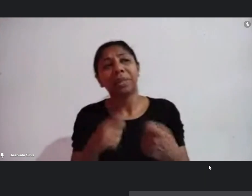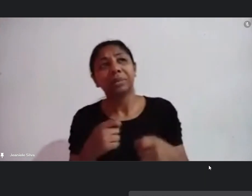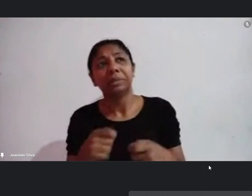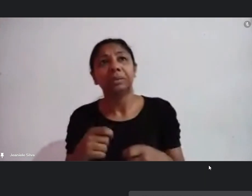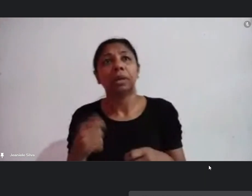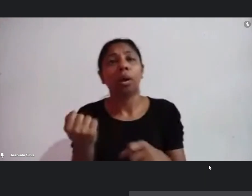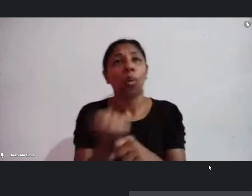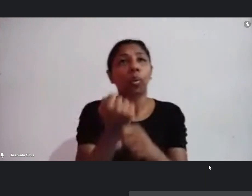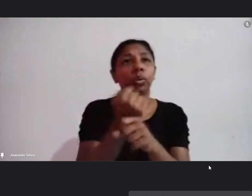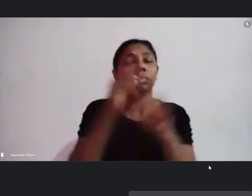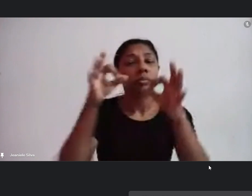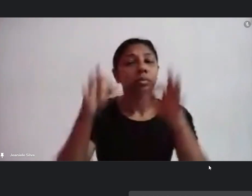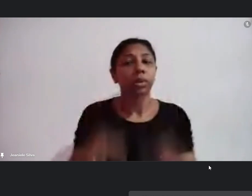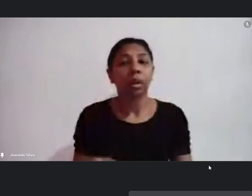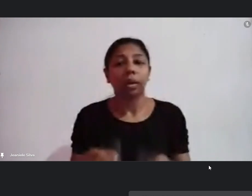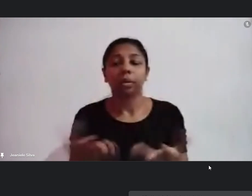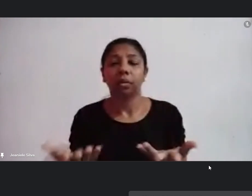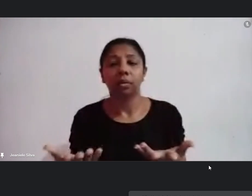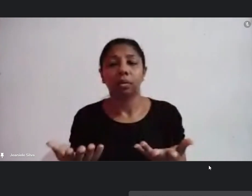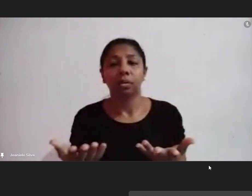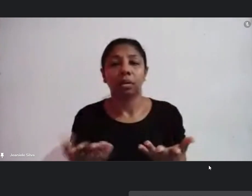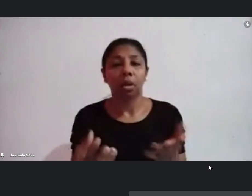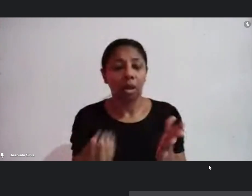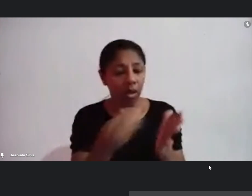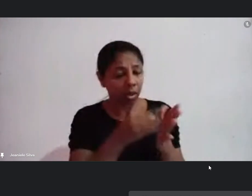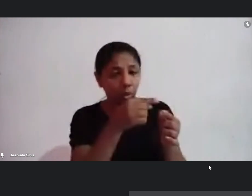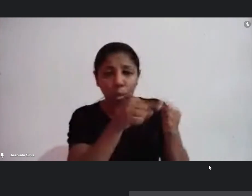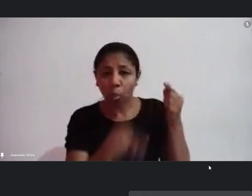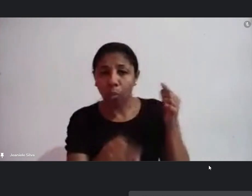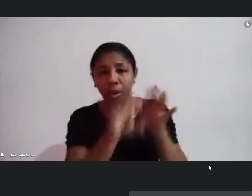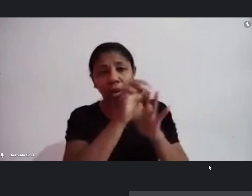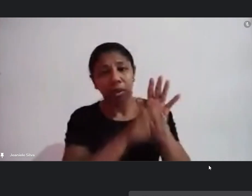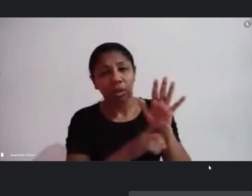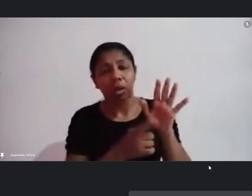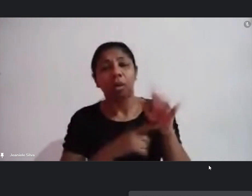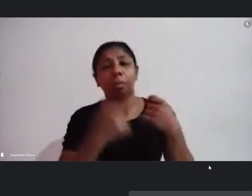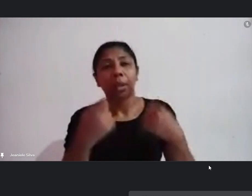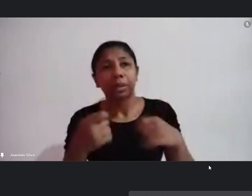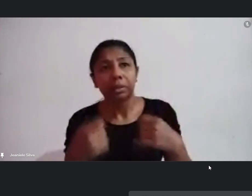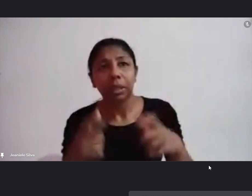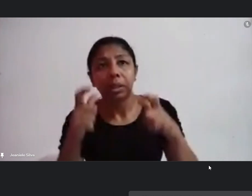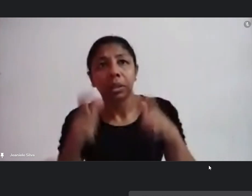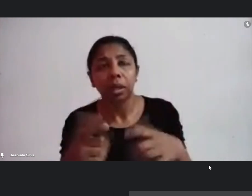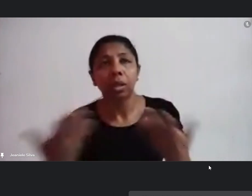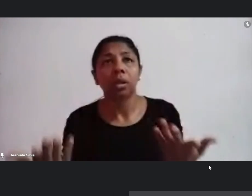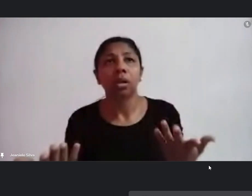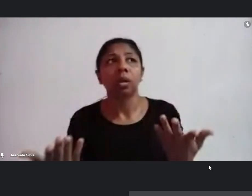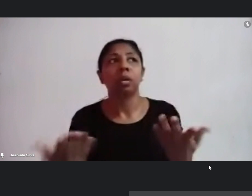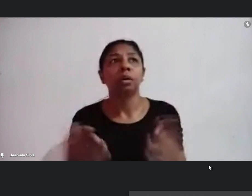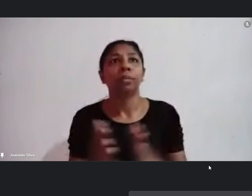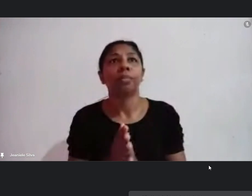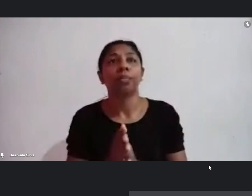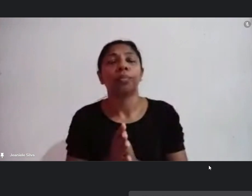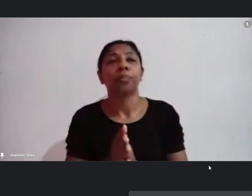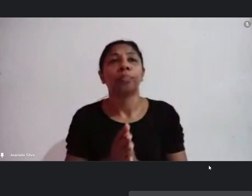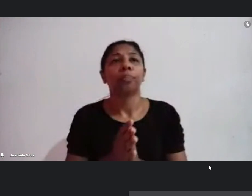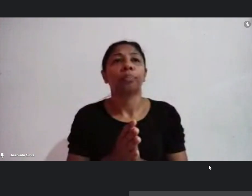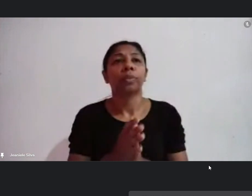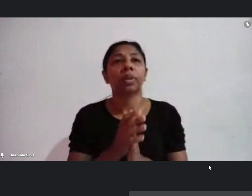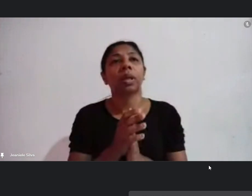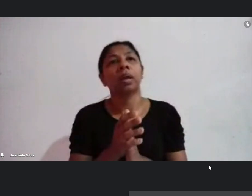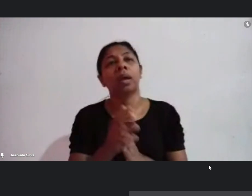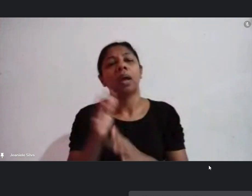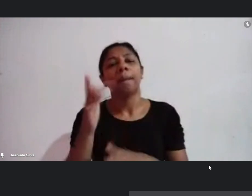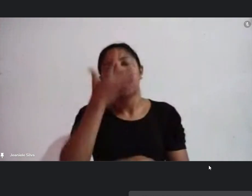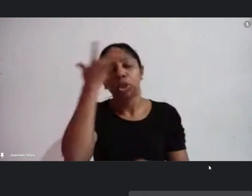não cabem nesse edital e aí se vai ter um lugar vai ter que ter vigia vai ter que ter ASG vai ter que ter equipe